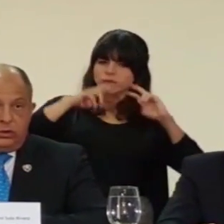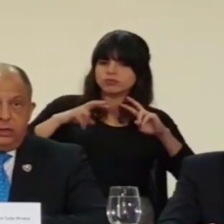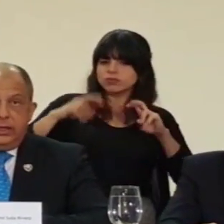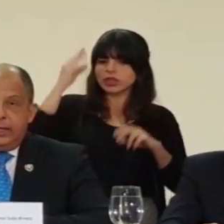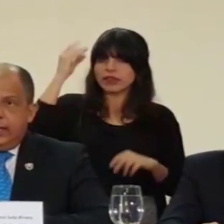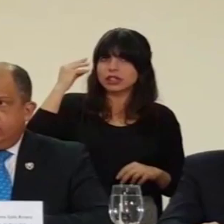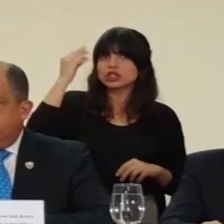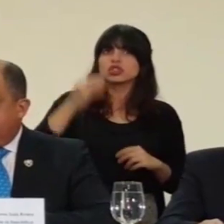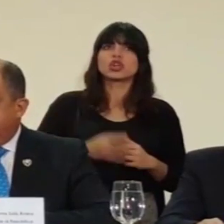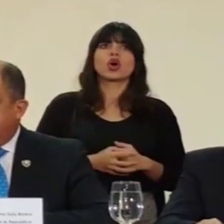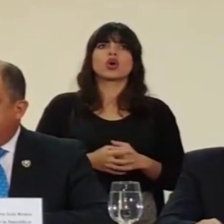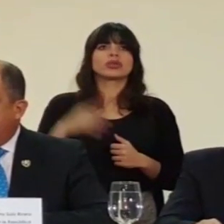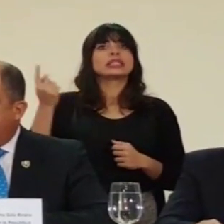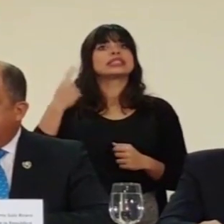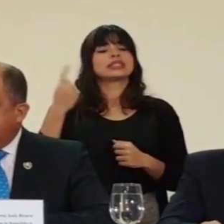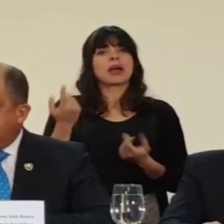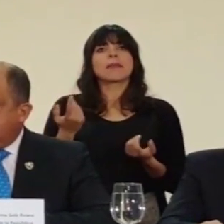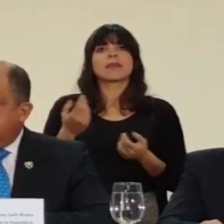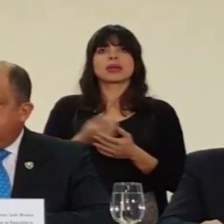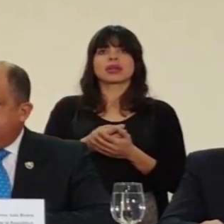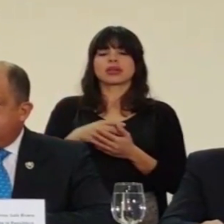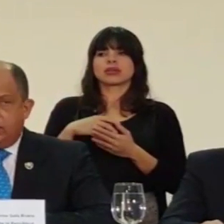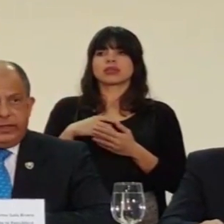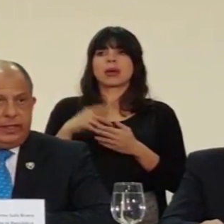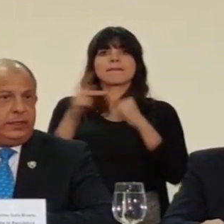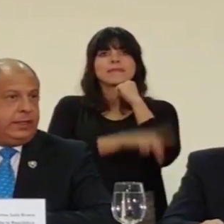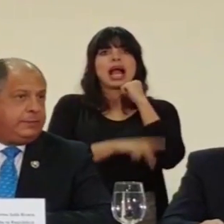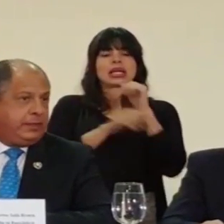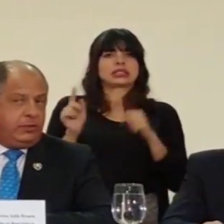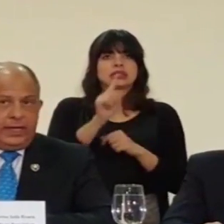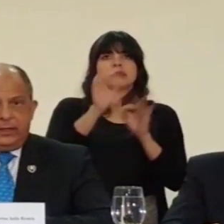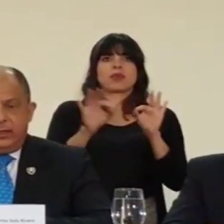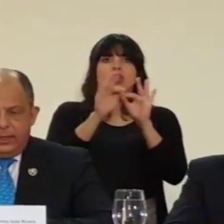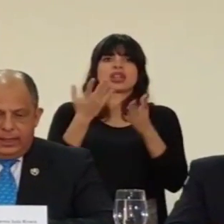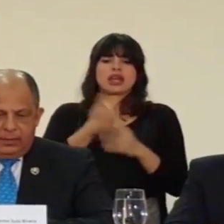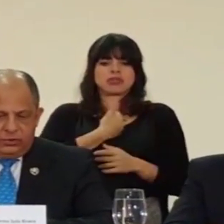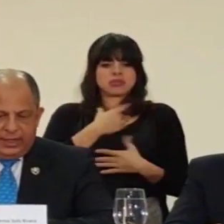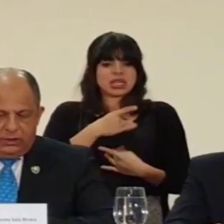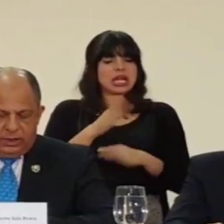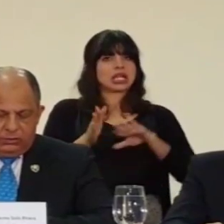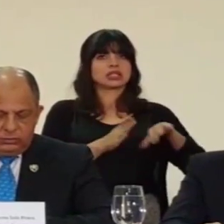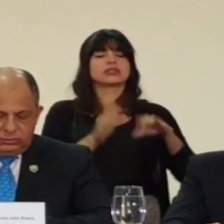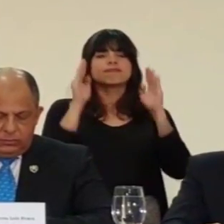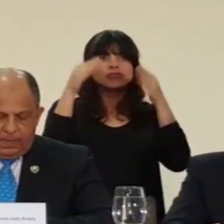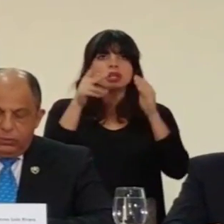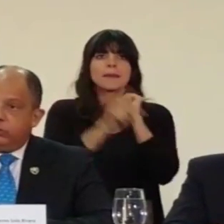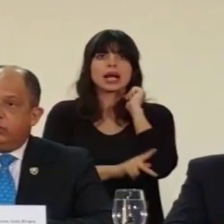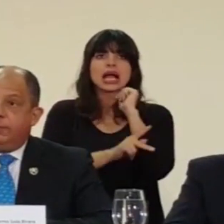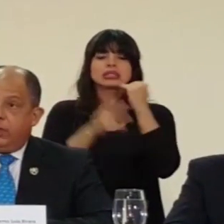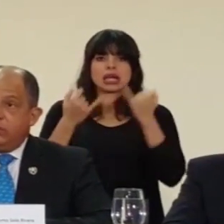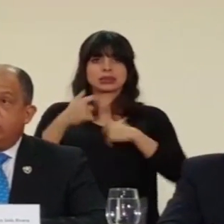de reflexión en donde siempre se puso al país delante de cualquier interés particular, hemos llegado a un